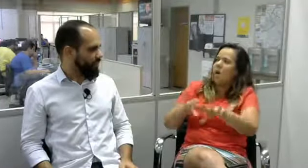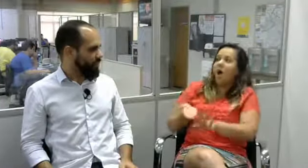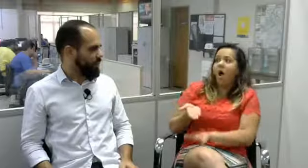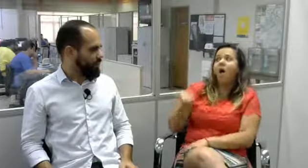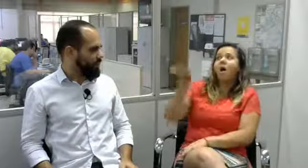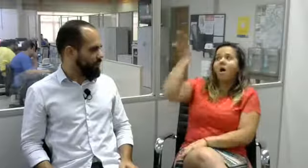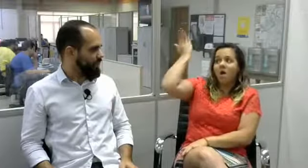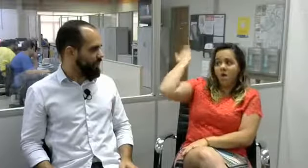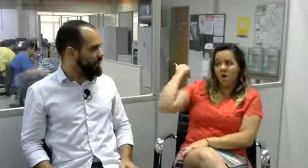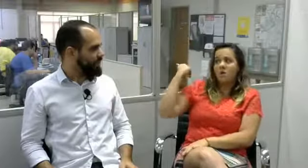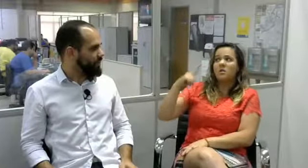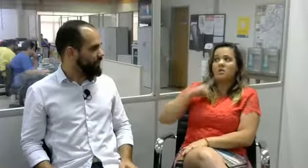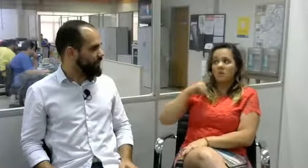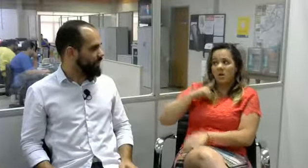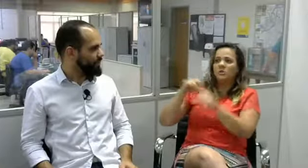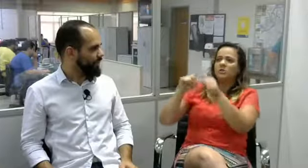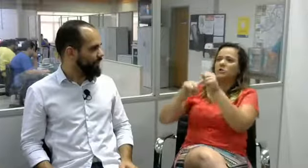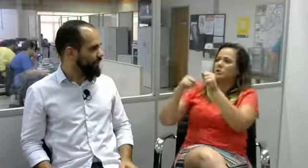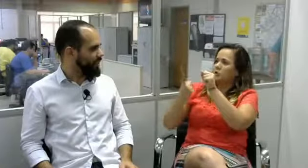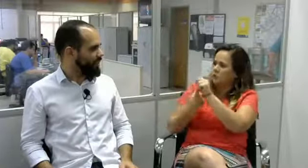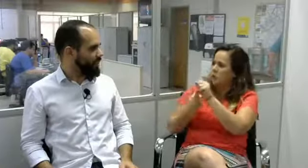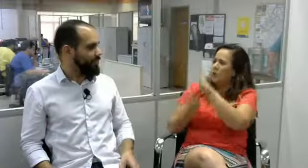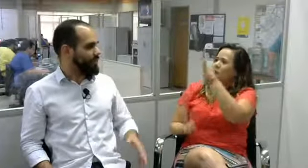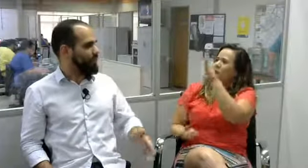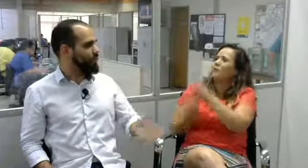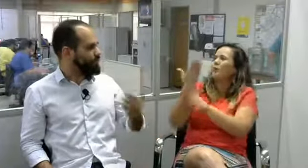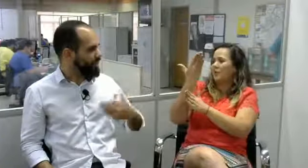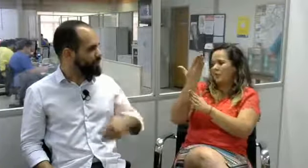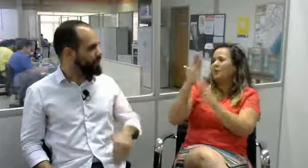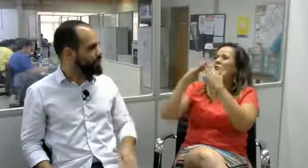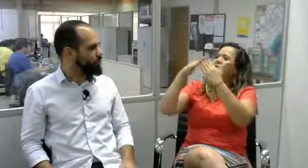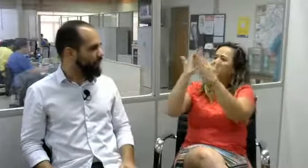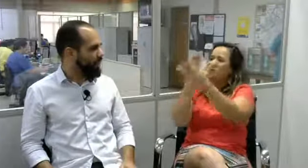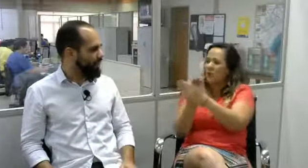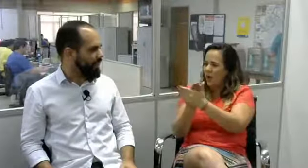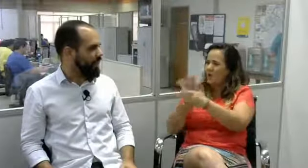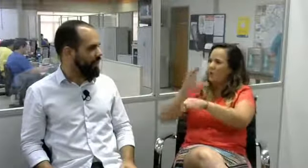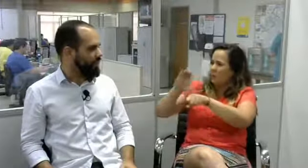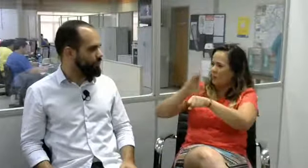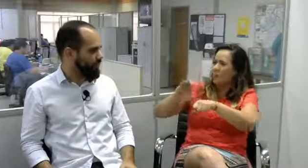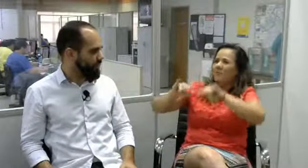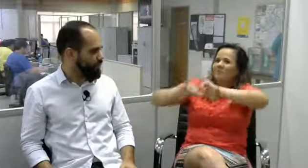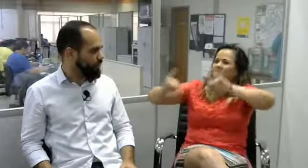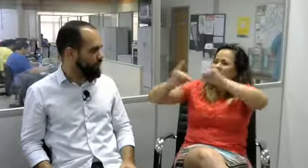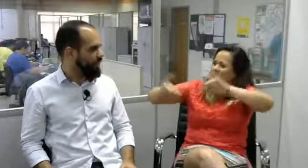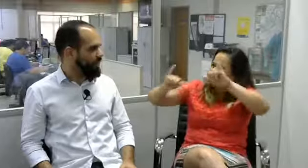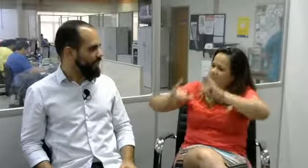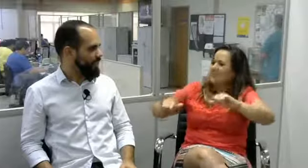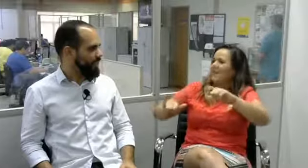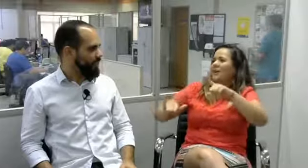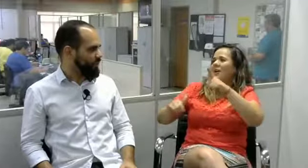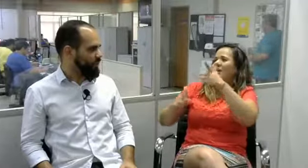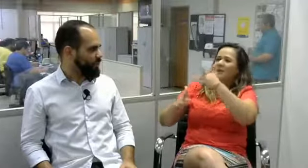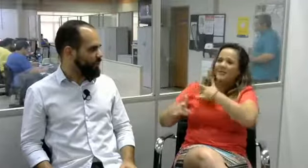temos o curso de Libras e nós temos também, no passado nós tínhamos uma escola, que é o CISO, e nós fizemos muita